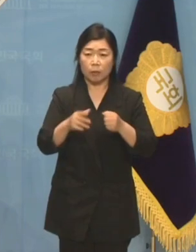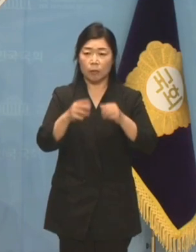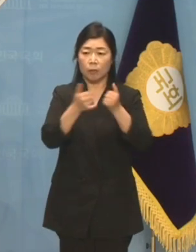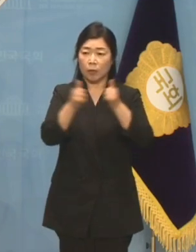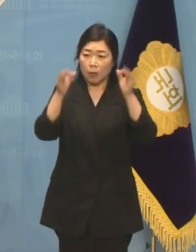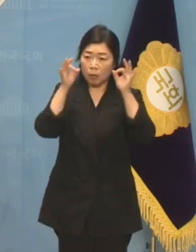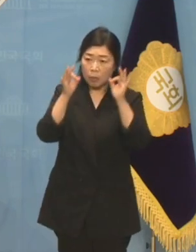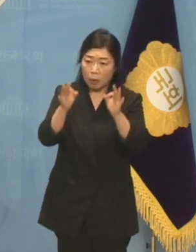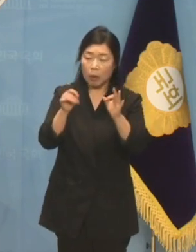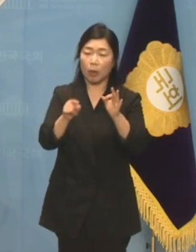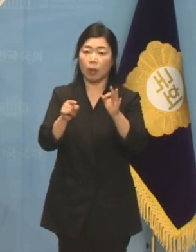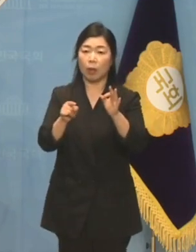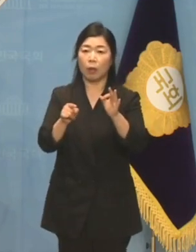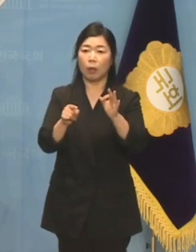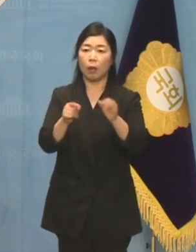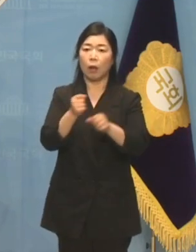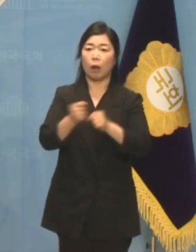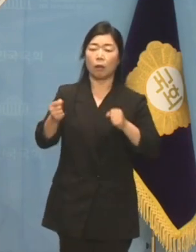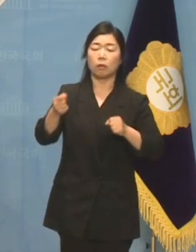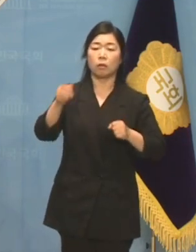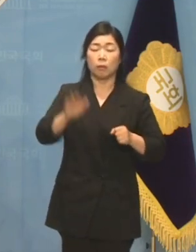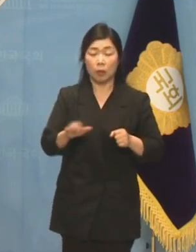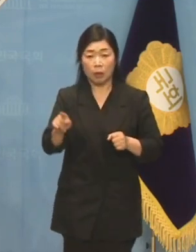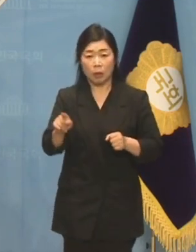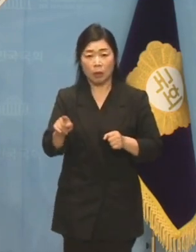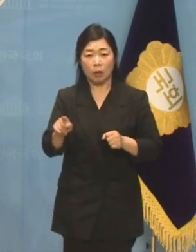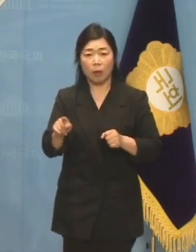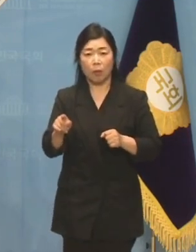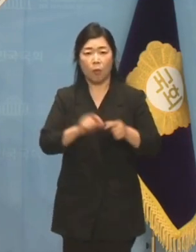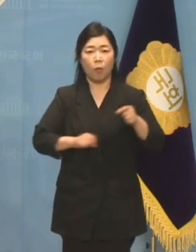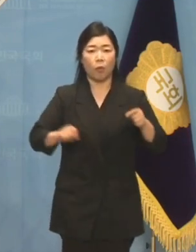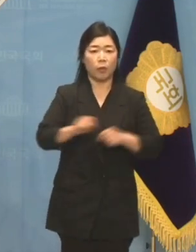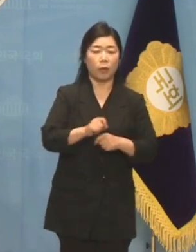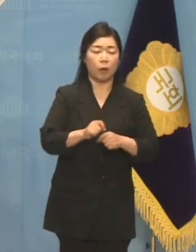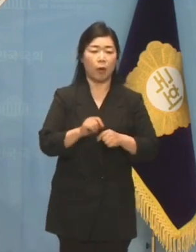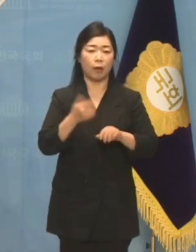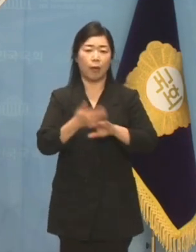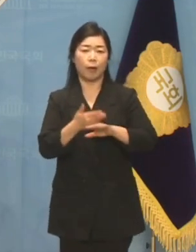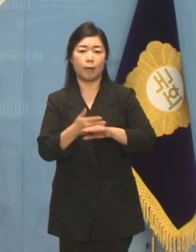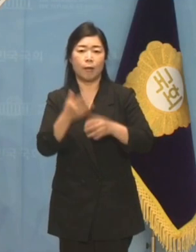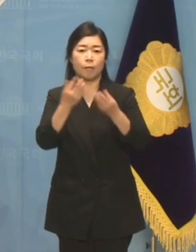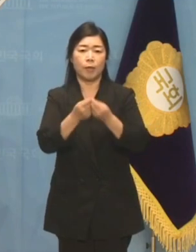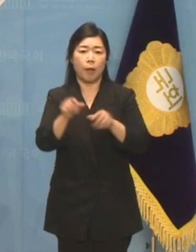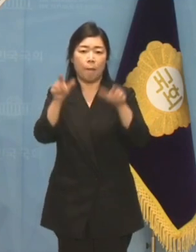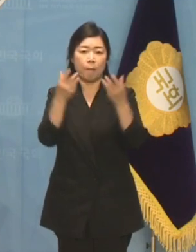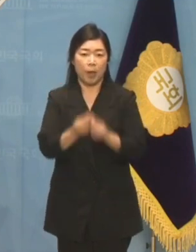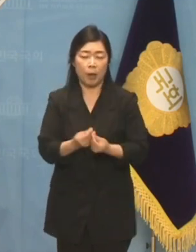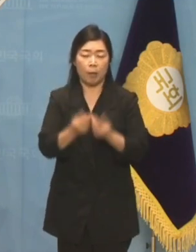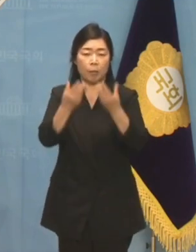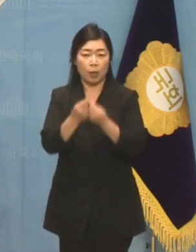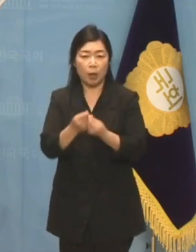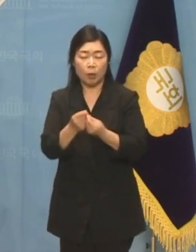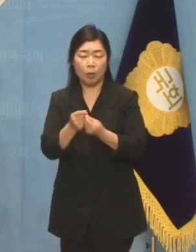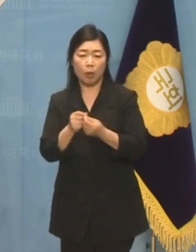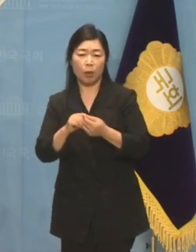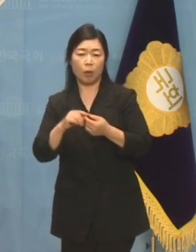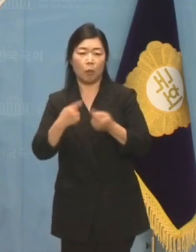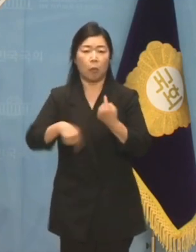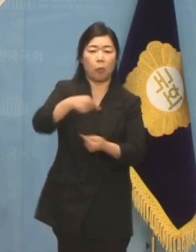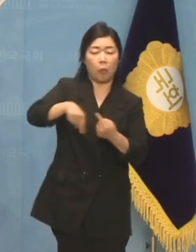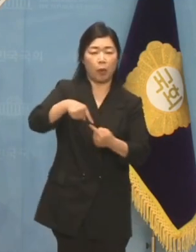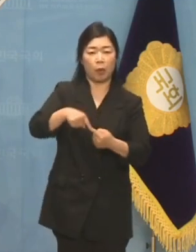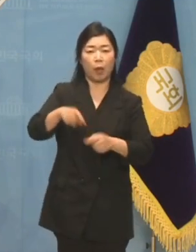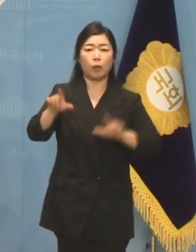의도에 알겠지만 외교 안보에는 여야가 따라 없다면서도 틈만 나면 국정회방 높기에